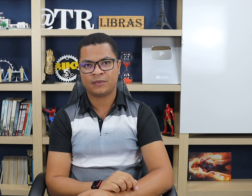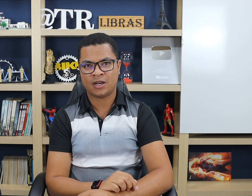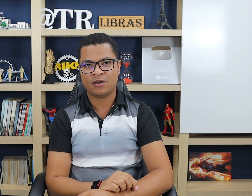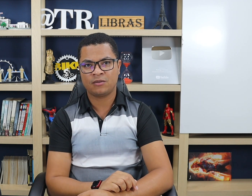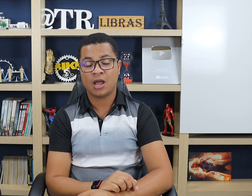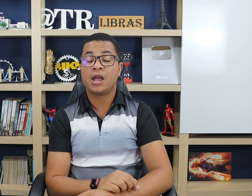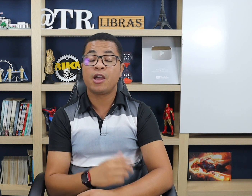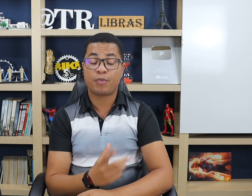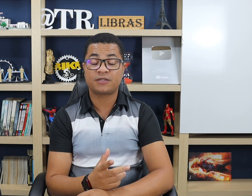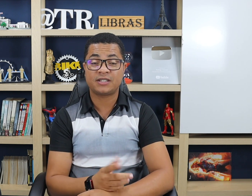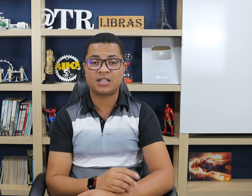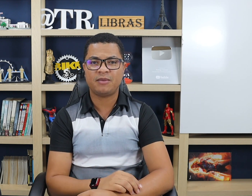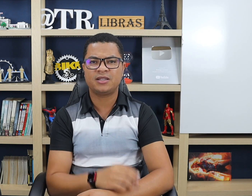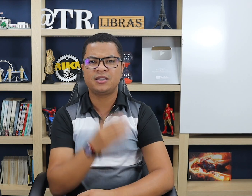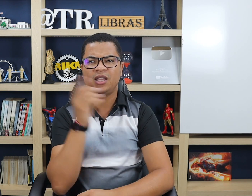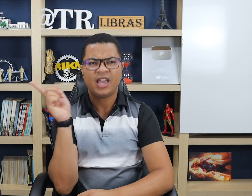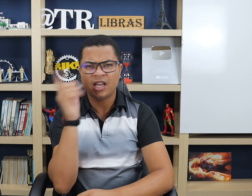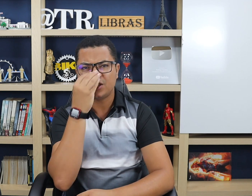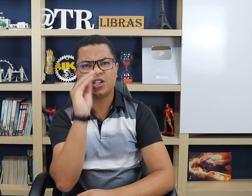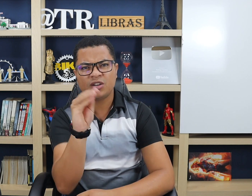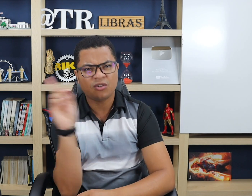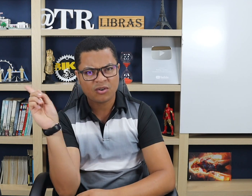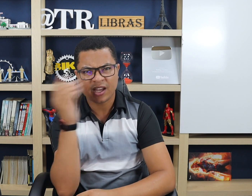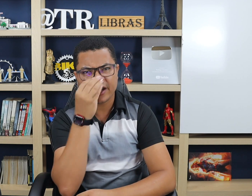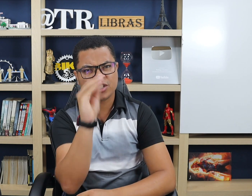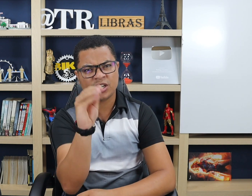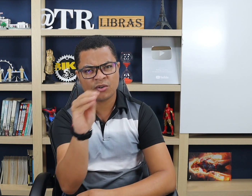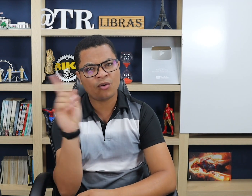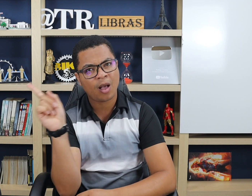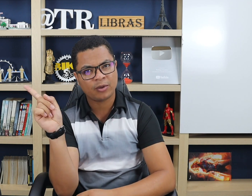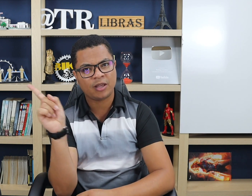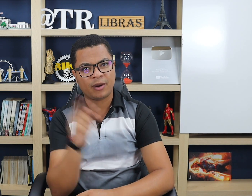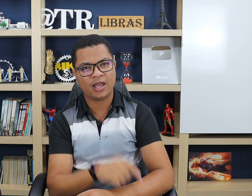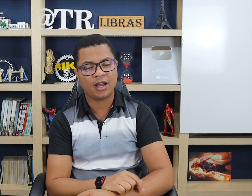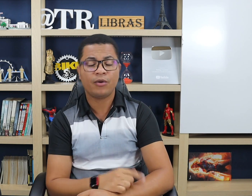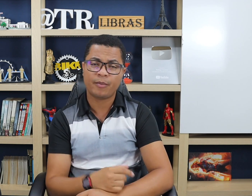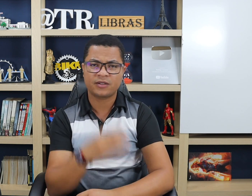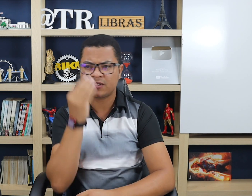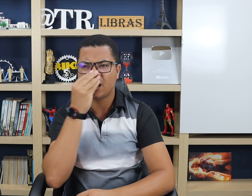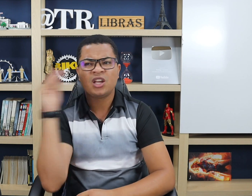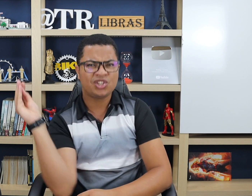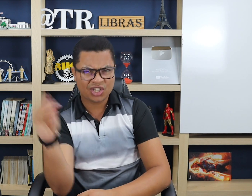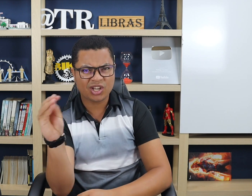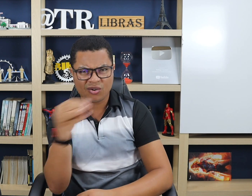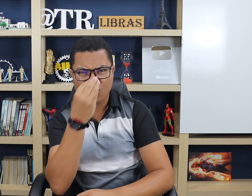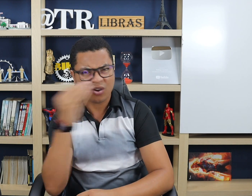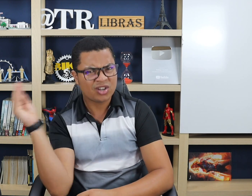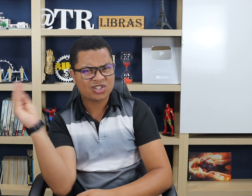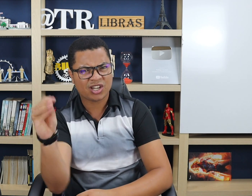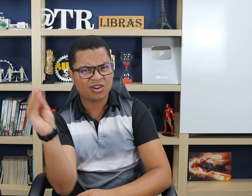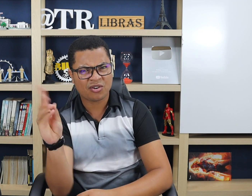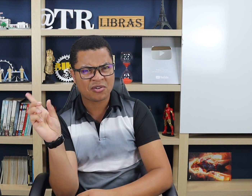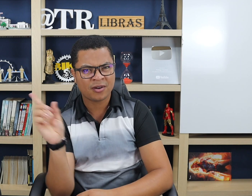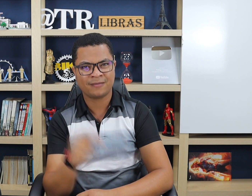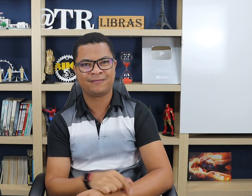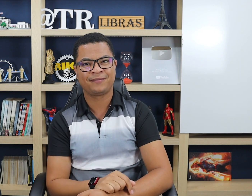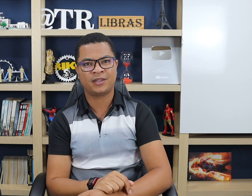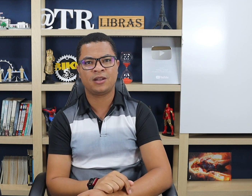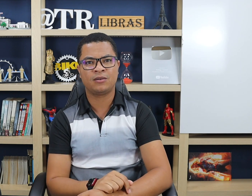Entendeu? Eu posso fazer também assim, ele te ignorou, ele te ignorou, apontei pra ele. Ou eu posso fazer, te ignorou, te ignorou, entendeu?